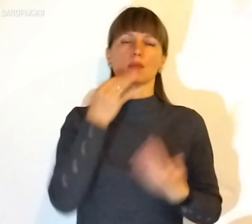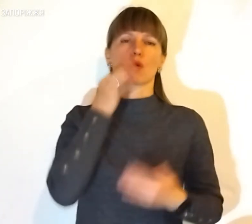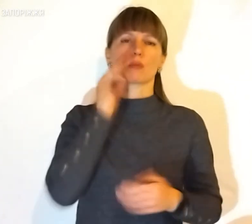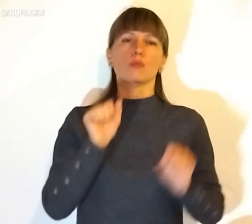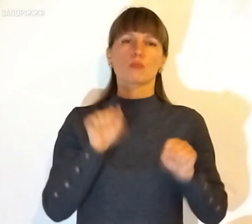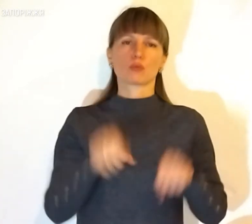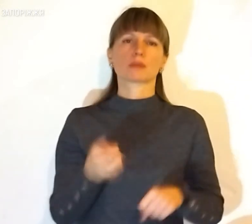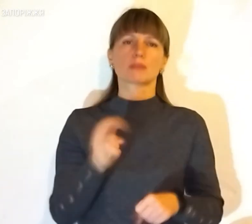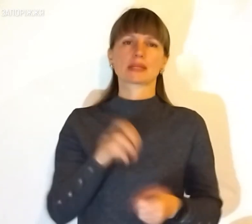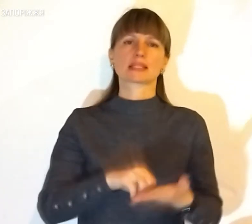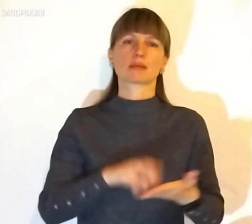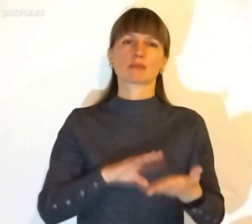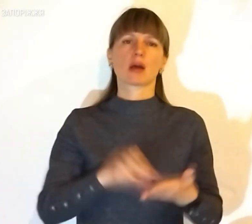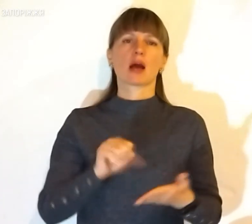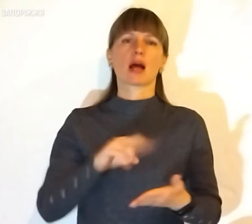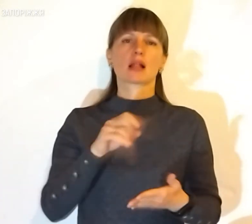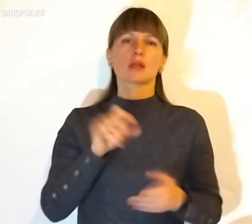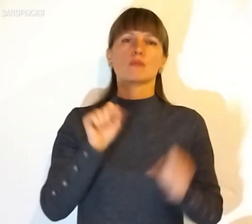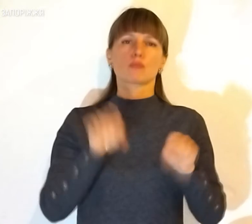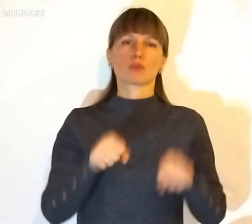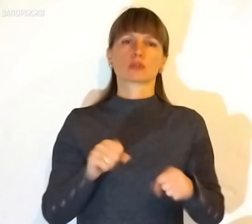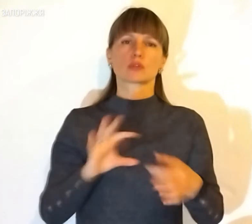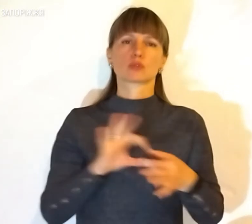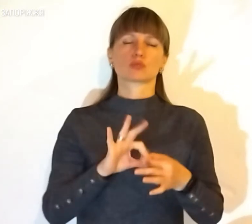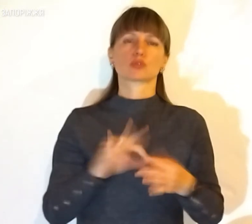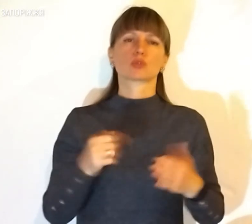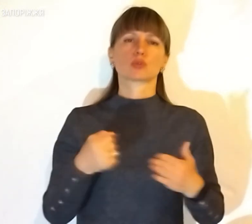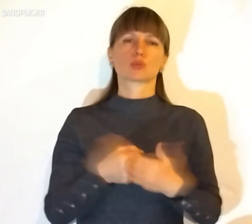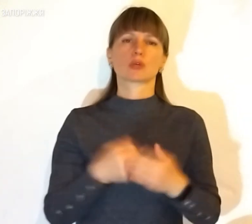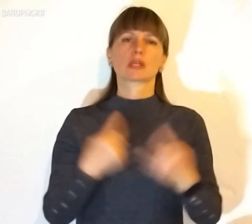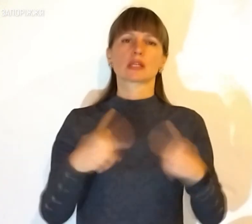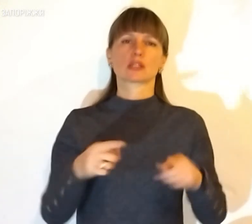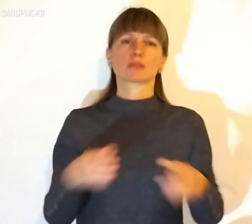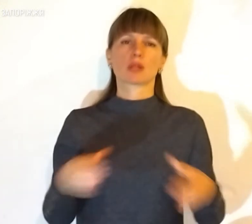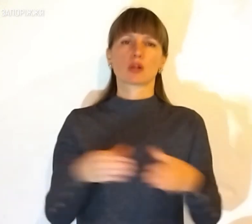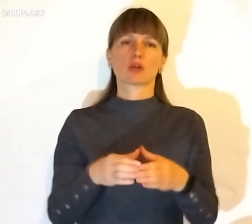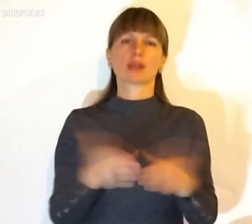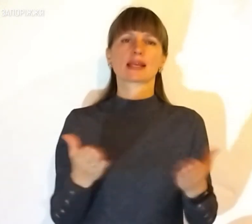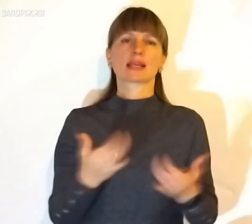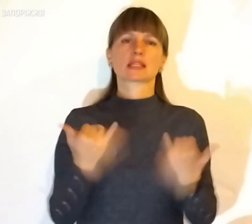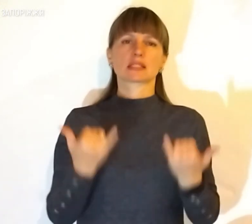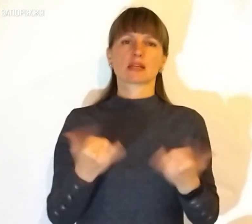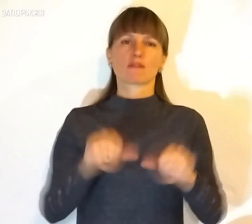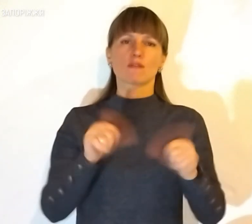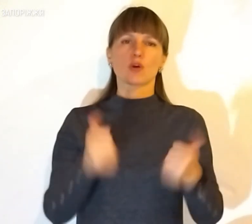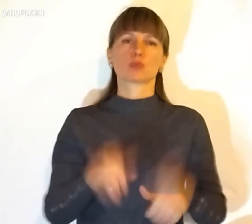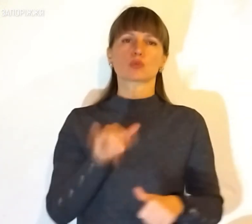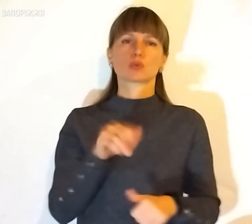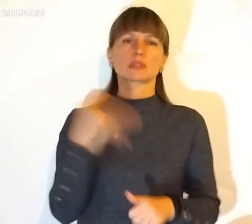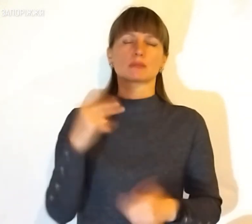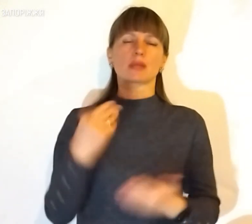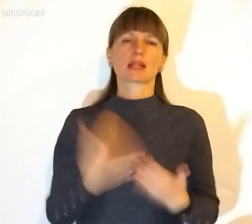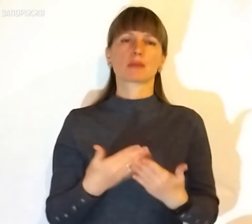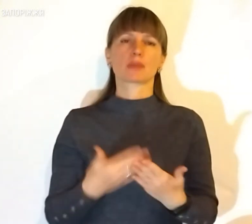можна прийти записуватись, але можна також долучитися до інших підрозділів, які зараз формуються в Запорізьчі. Наприклад,